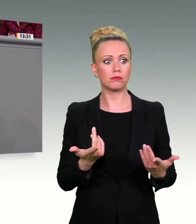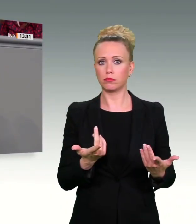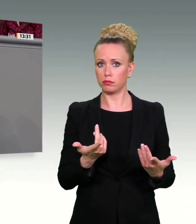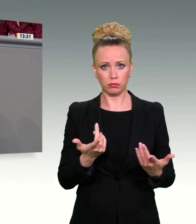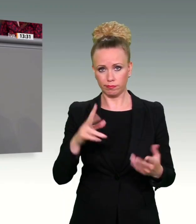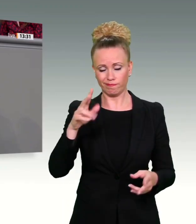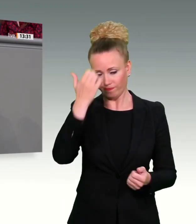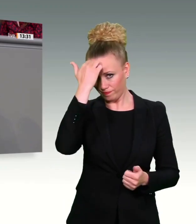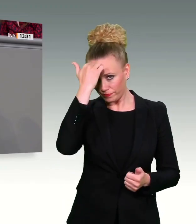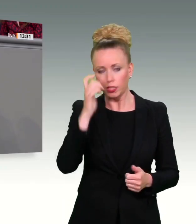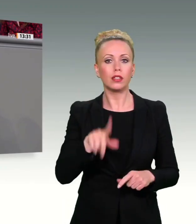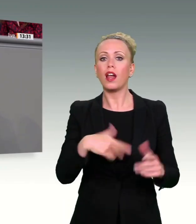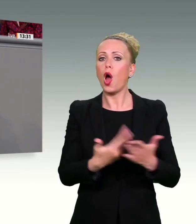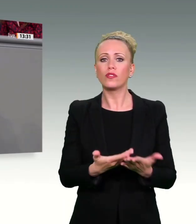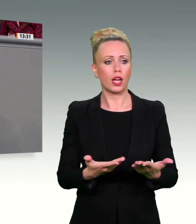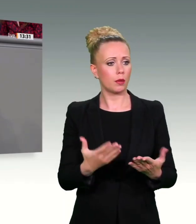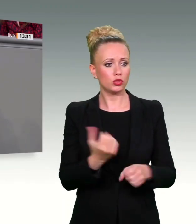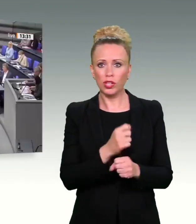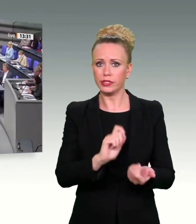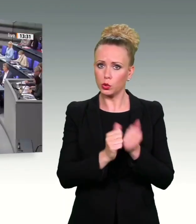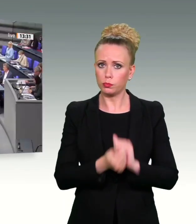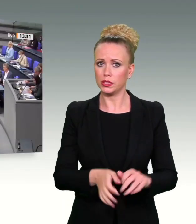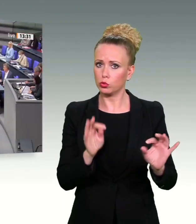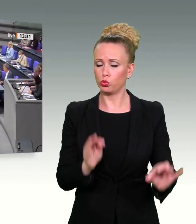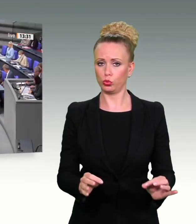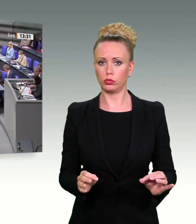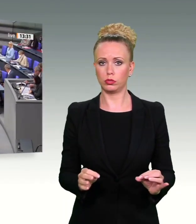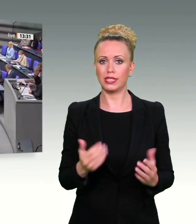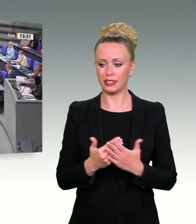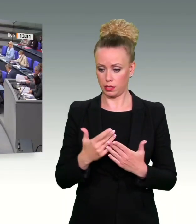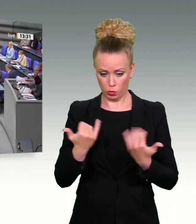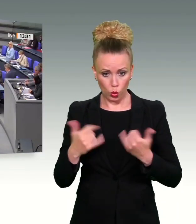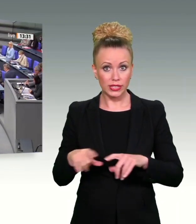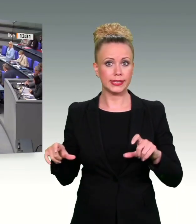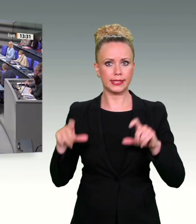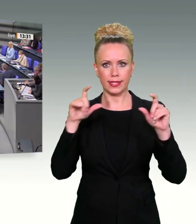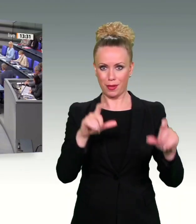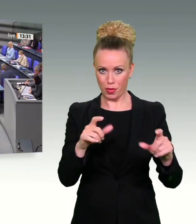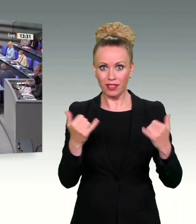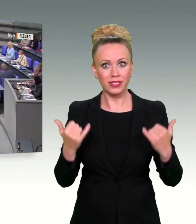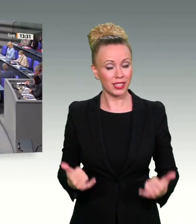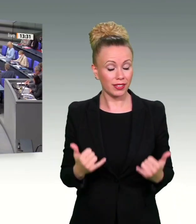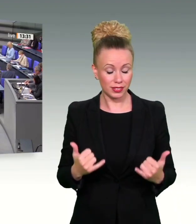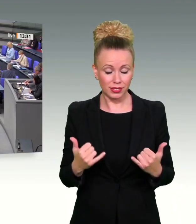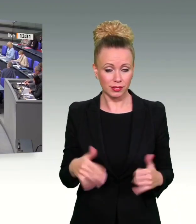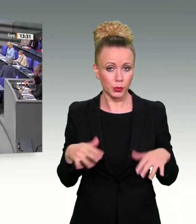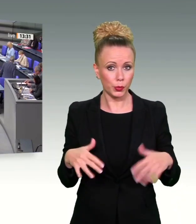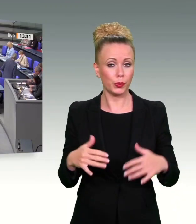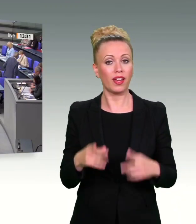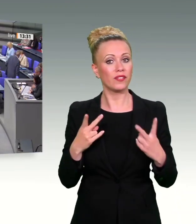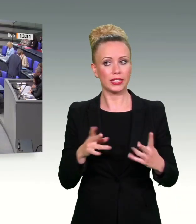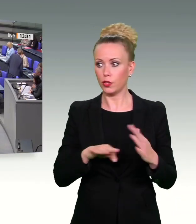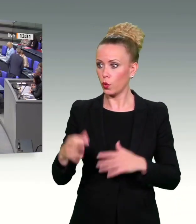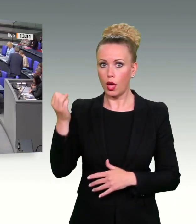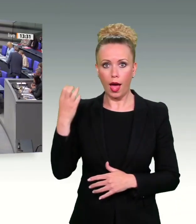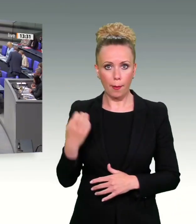wird die Frage, wie Sie, oder der Umgang mit dieser Frage, der Lacklustest für die Ampel, wie Sie